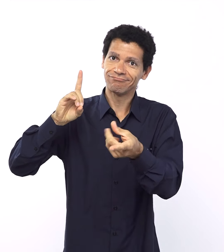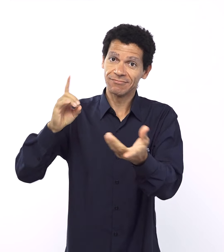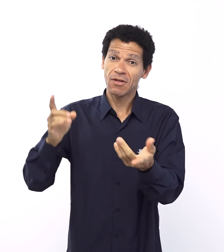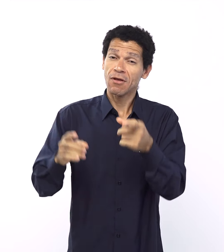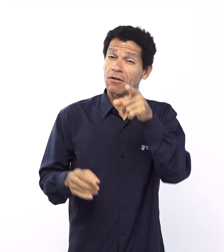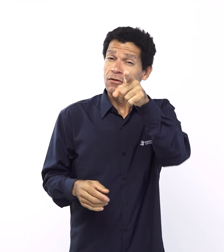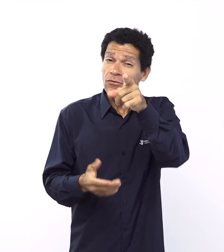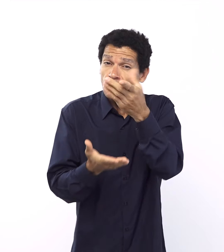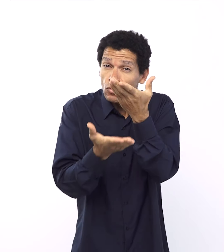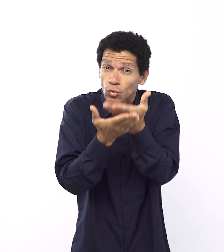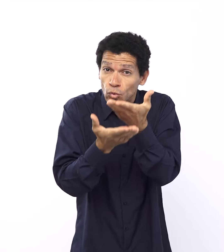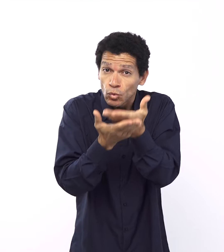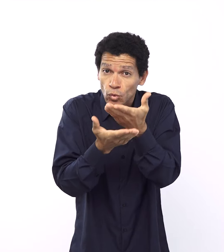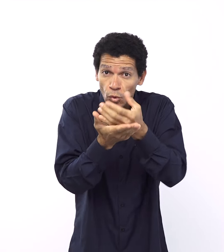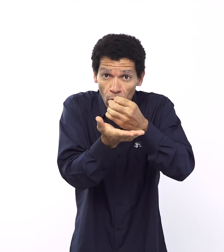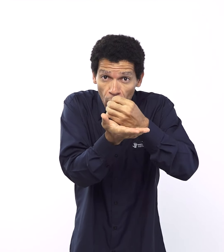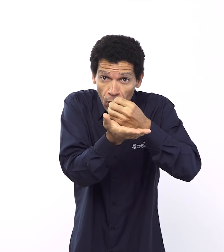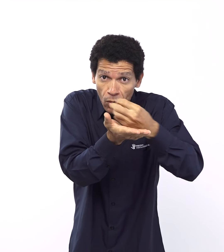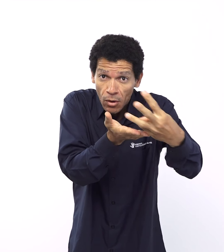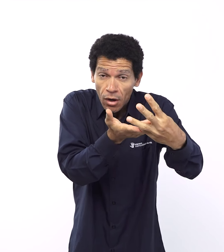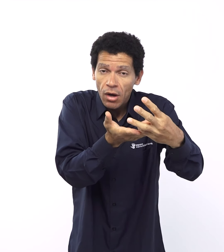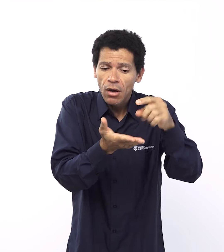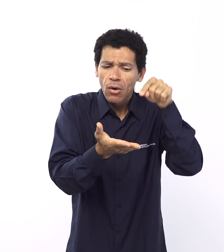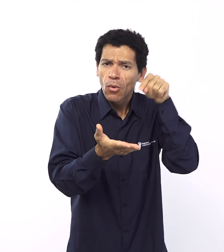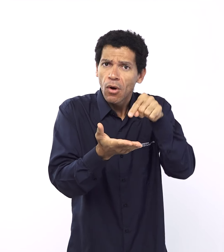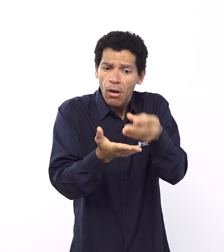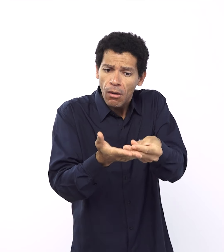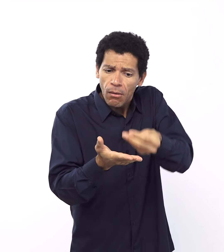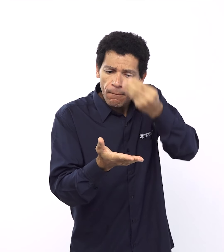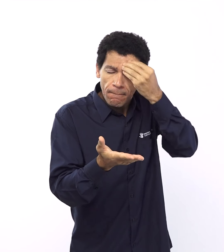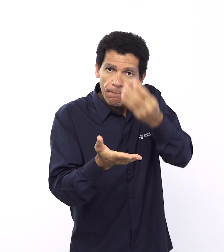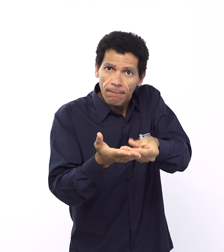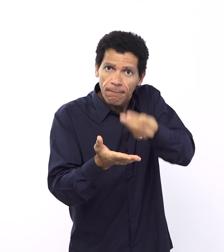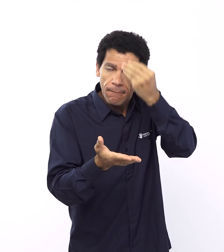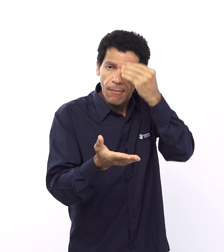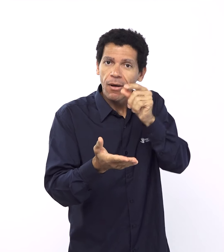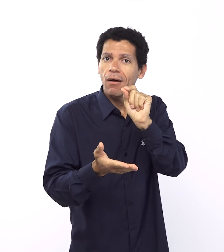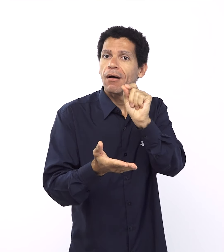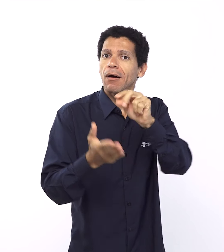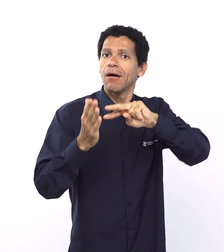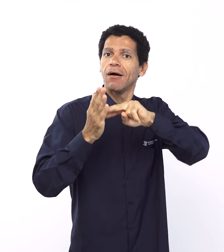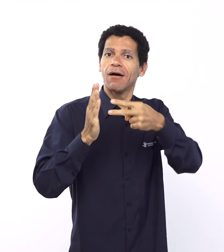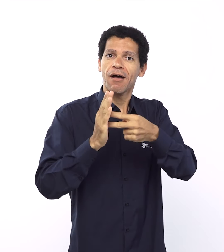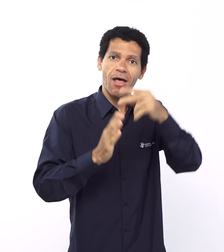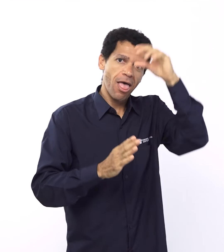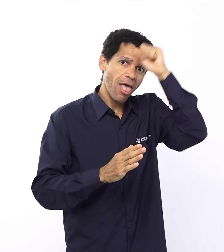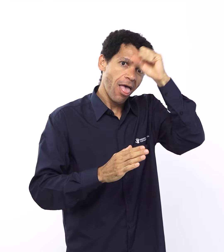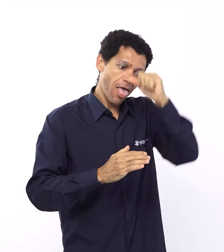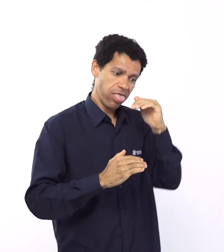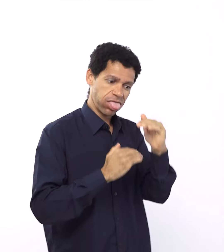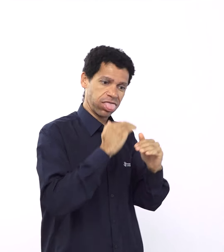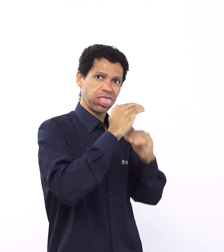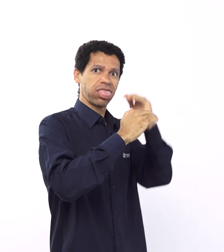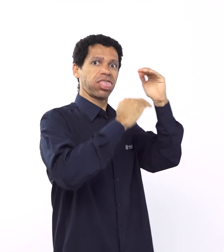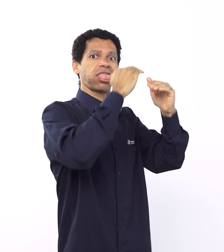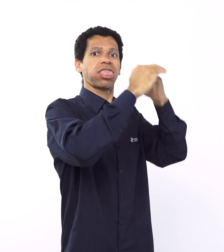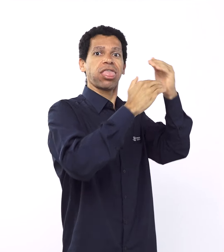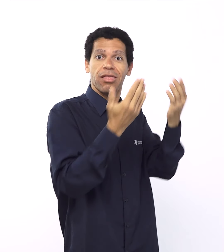Bíblia. Isso é importante para o seu crescimento espiritual. Segundo, fortalece as nossas convicções na Palavra de Deus.